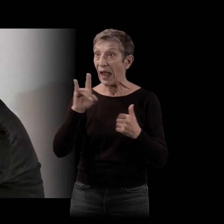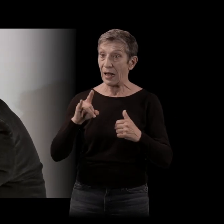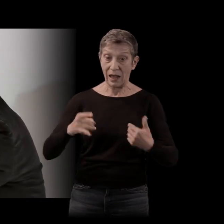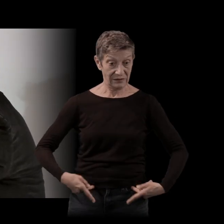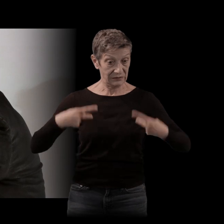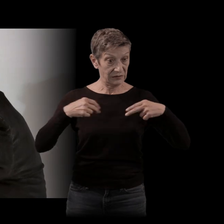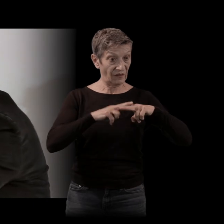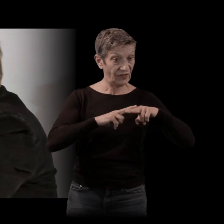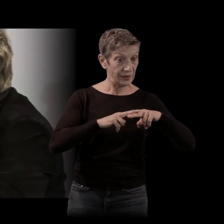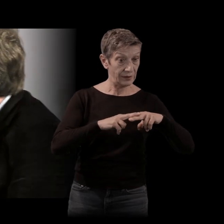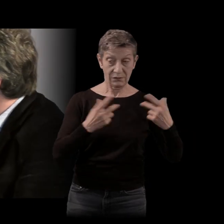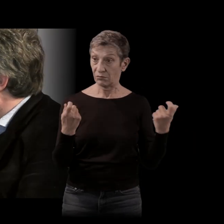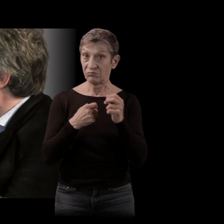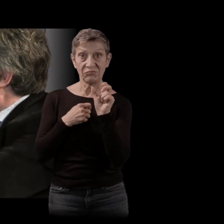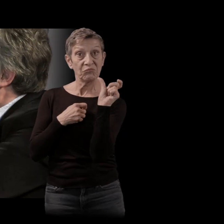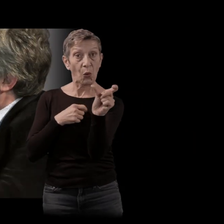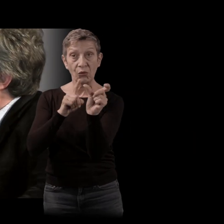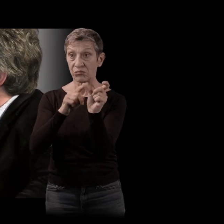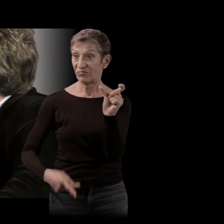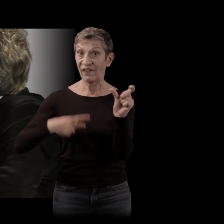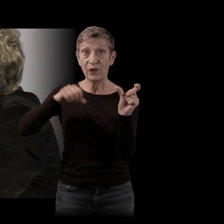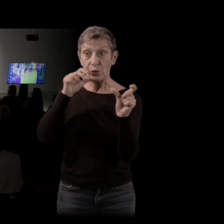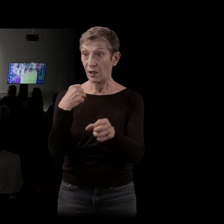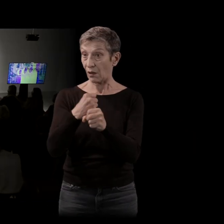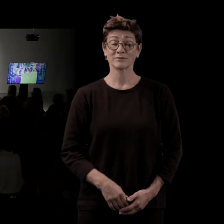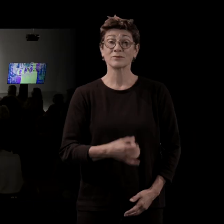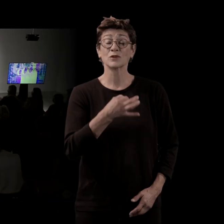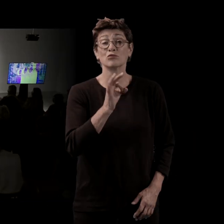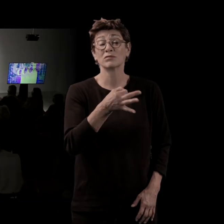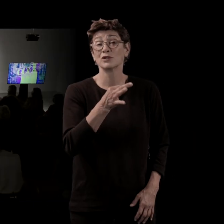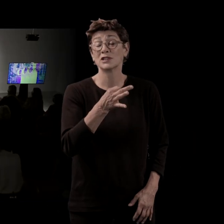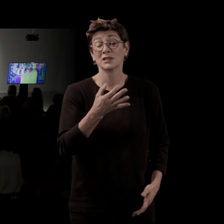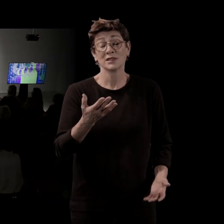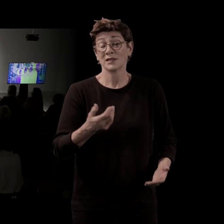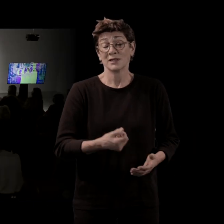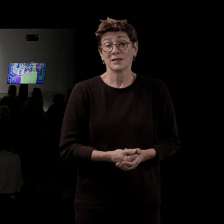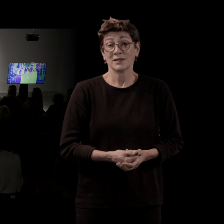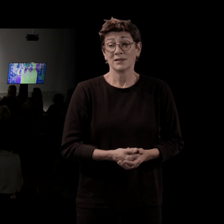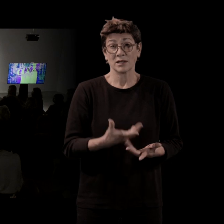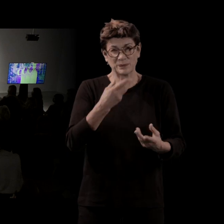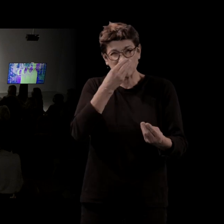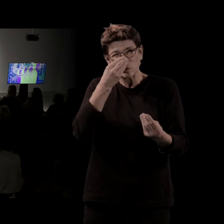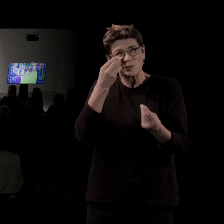mots qui sont toujours au cœur de son quotidien professionnel. Oui, enfin... On a cette sensation comme étonnant. Oui,